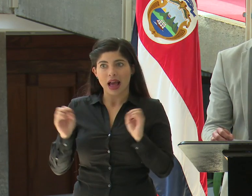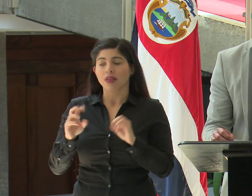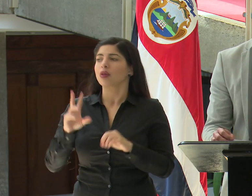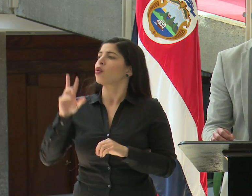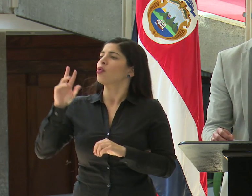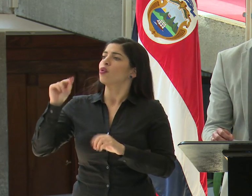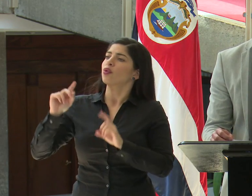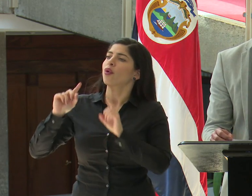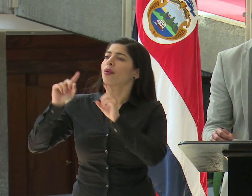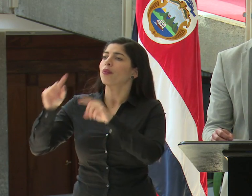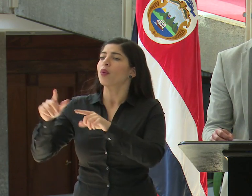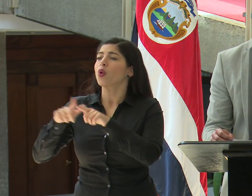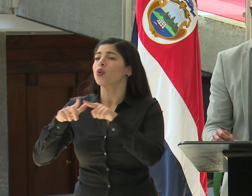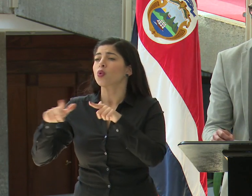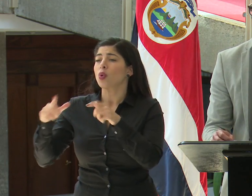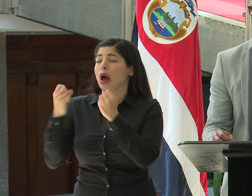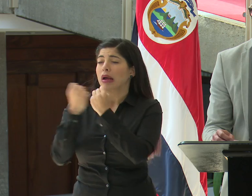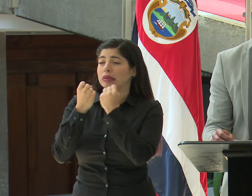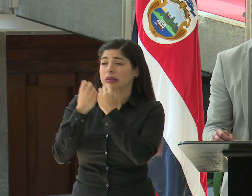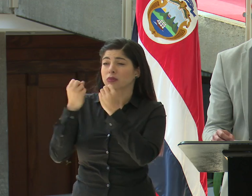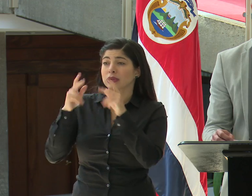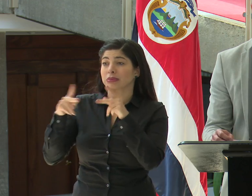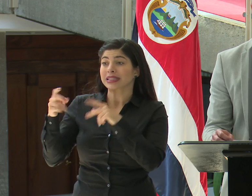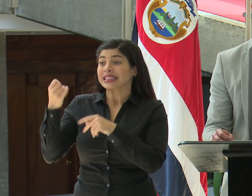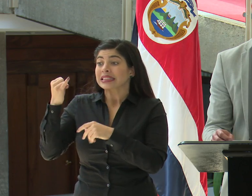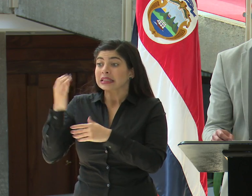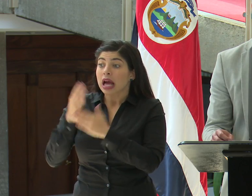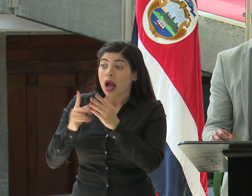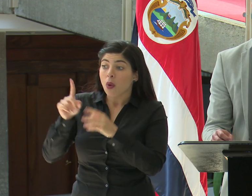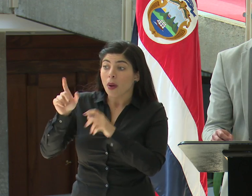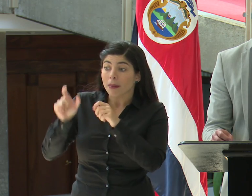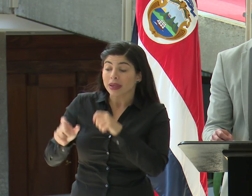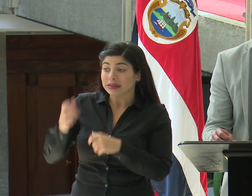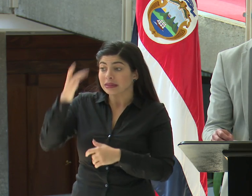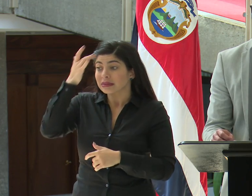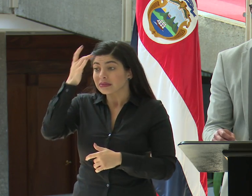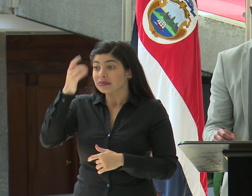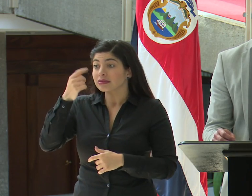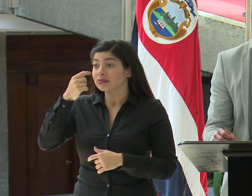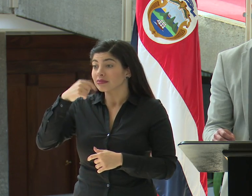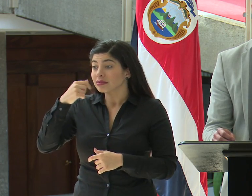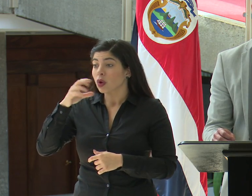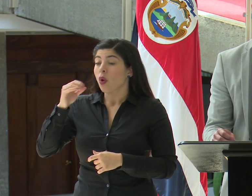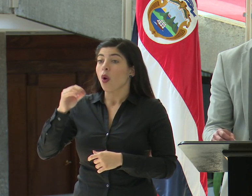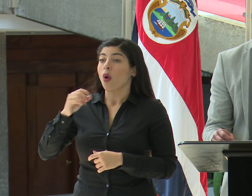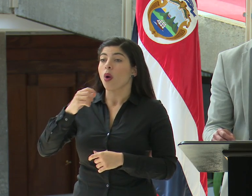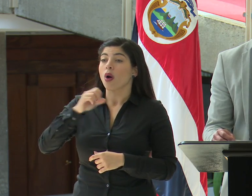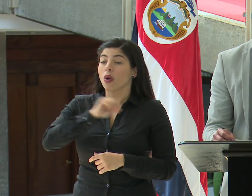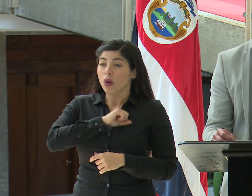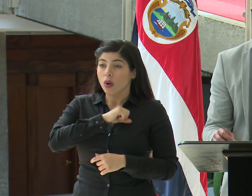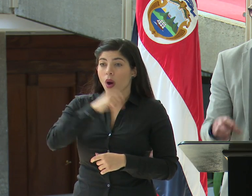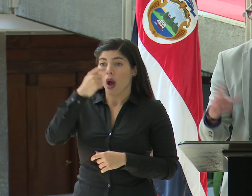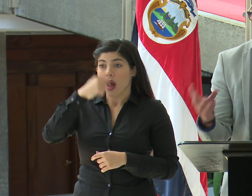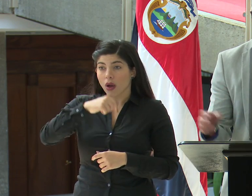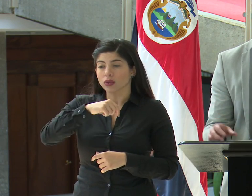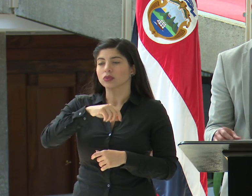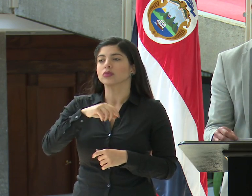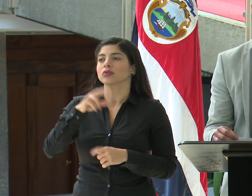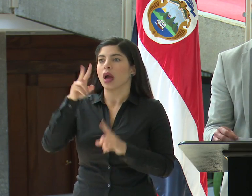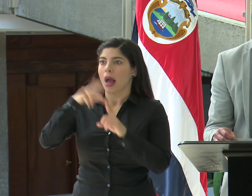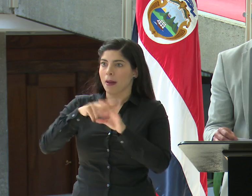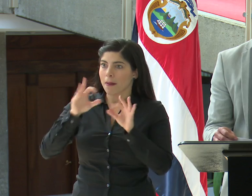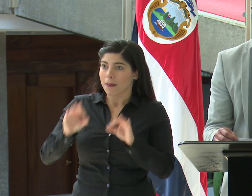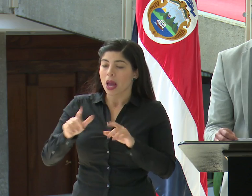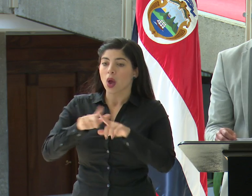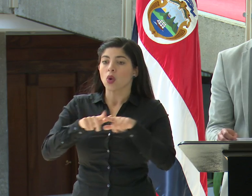acudir a lugares donde hay más personas y hay síntomas respiratorios positivos o del protocolo de tos y estornudo, entre otros, o desinfecciones de